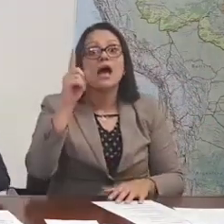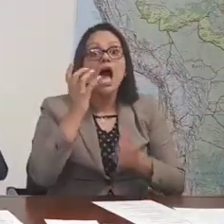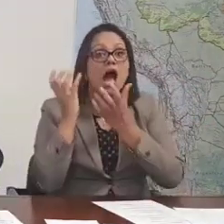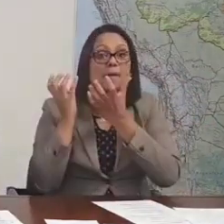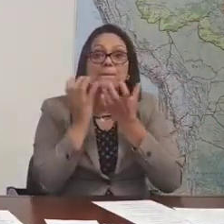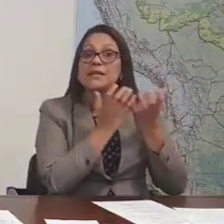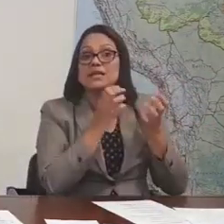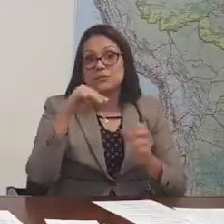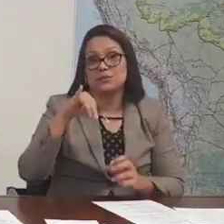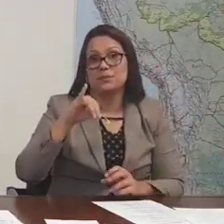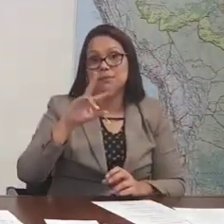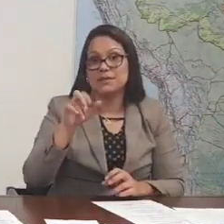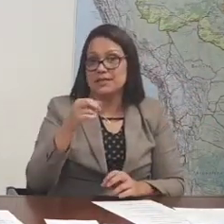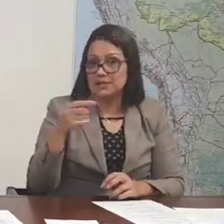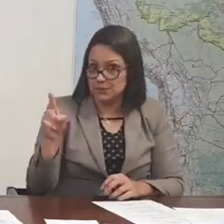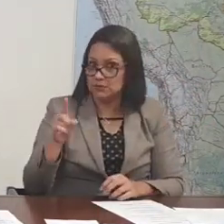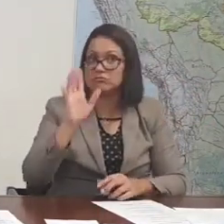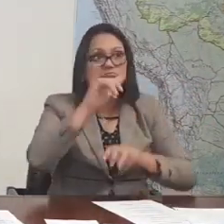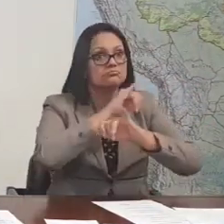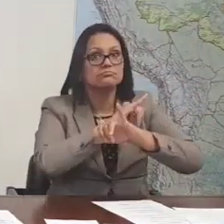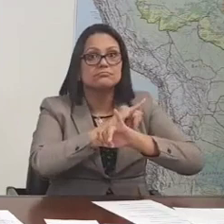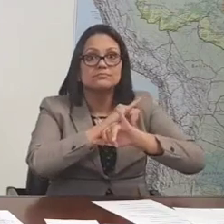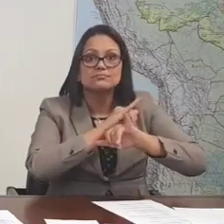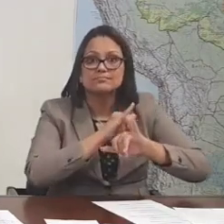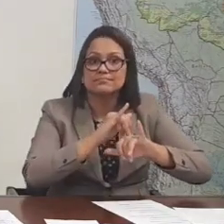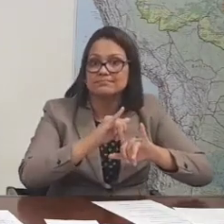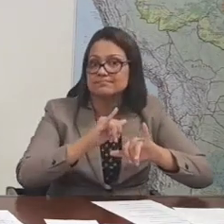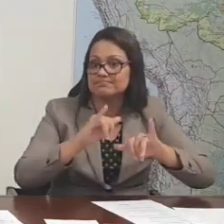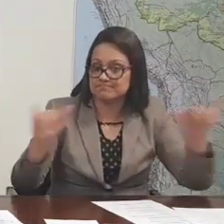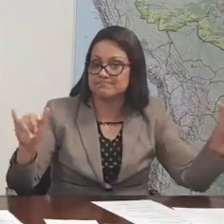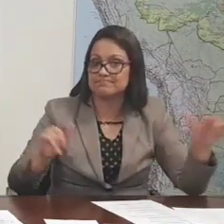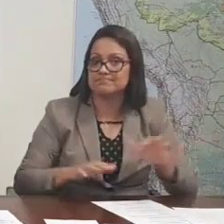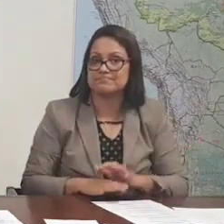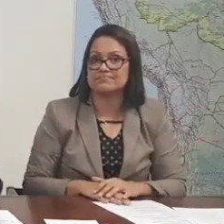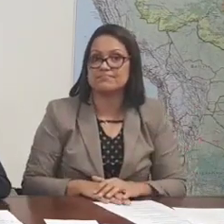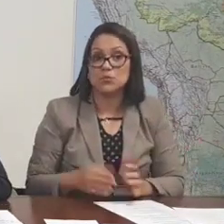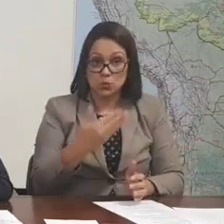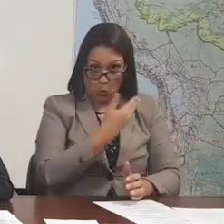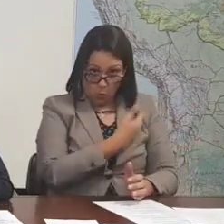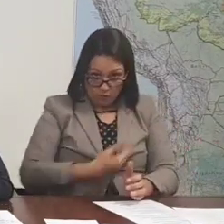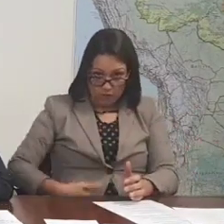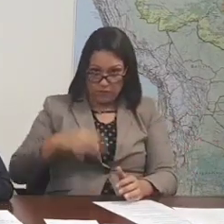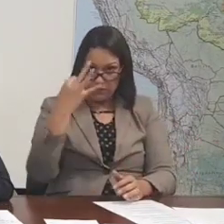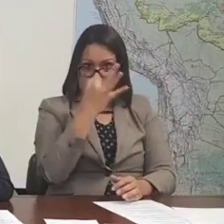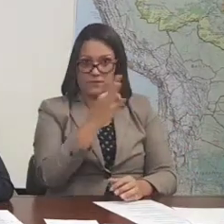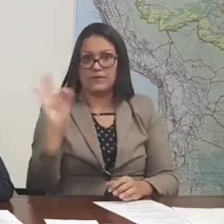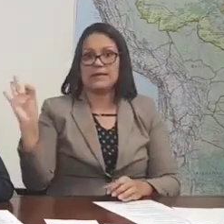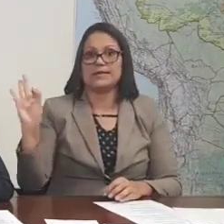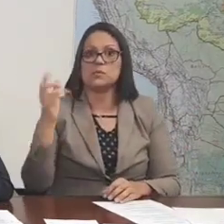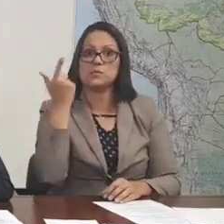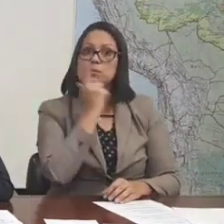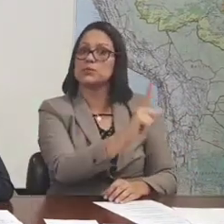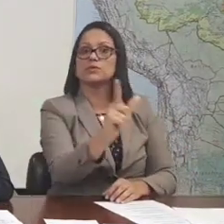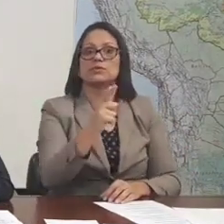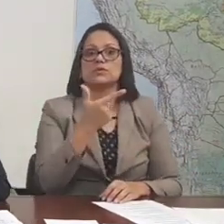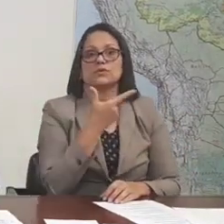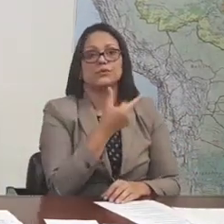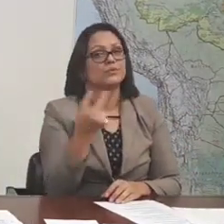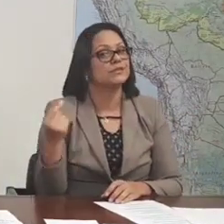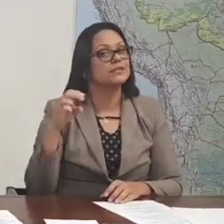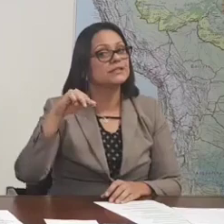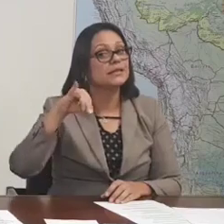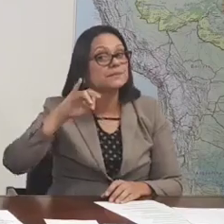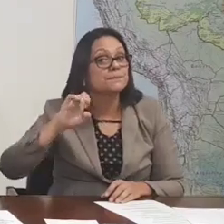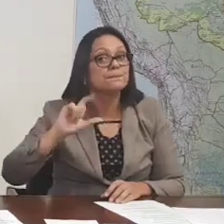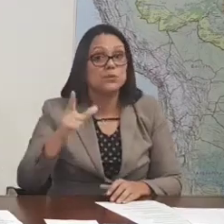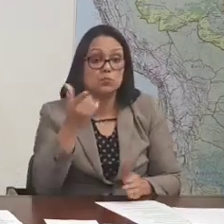balcão. Foi anunciado via... O governo federal adquiriu 200 mil